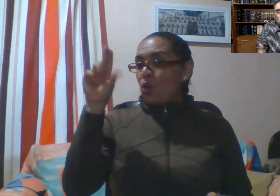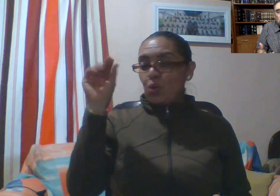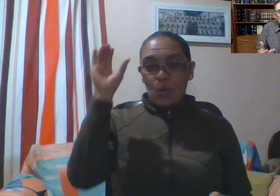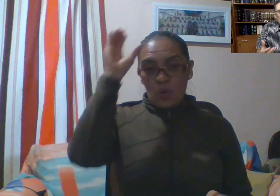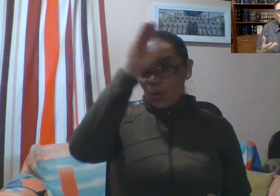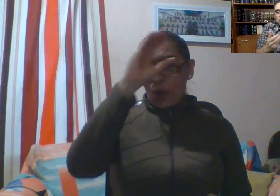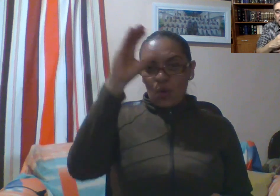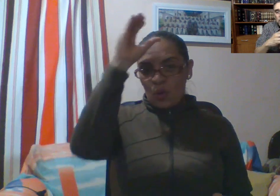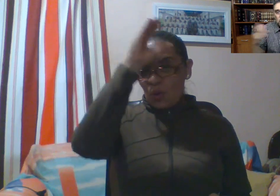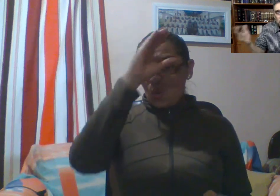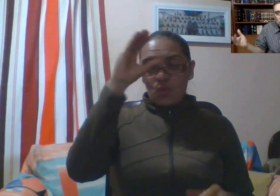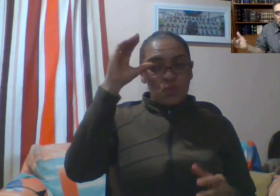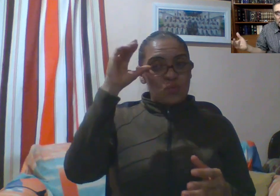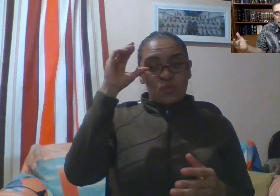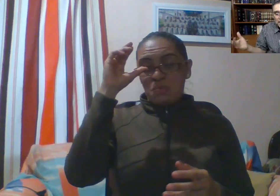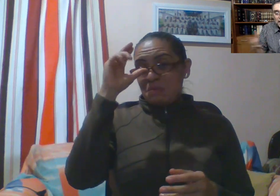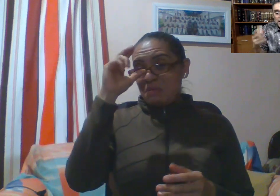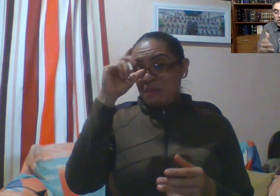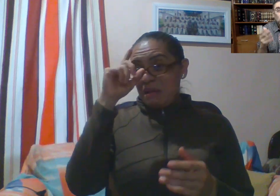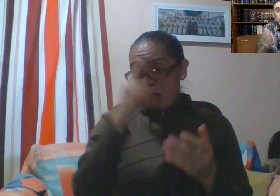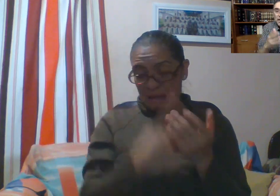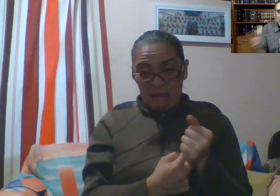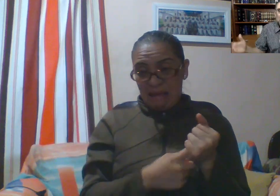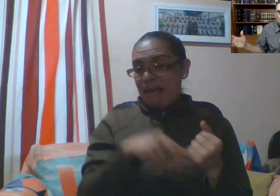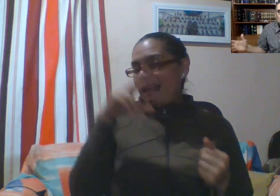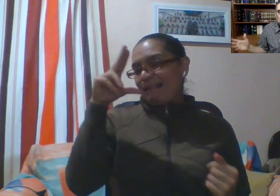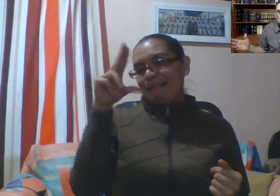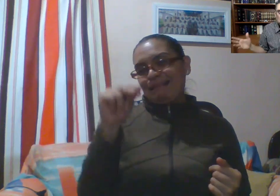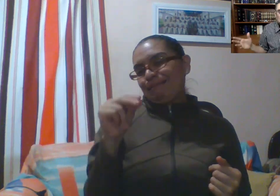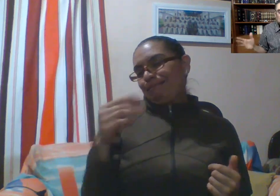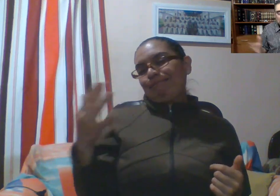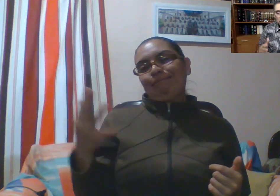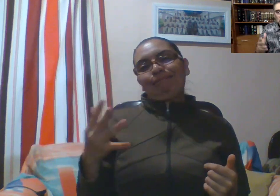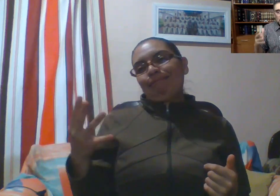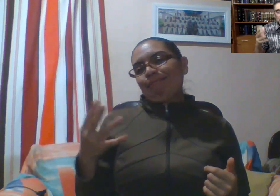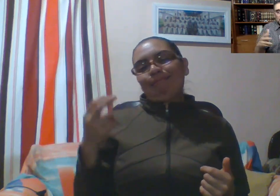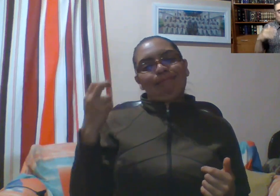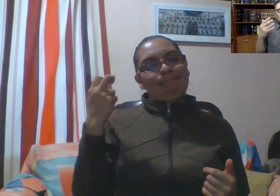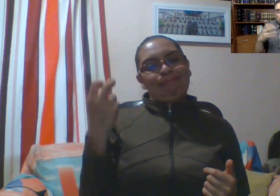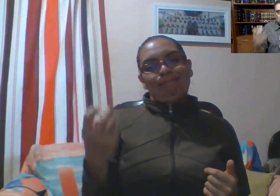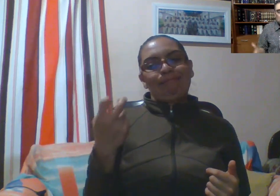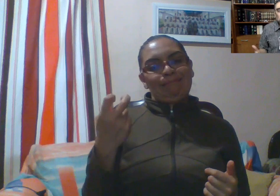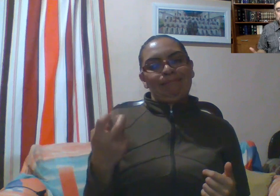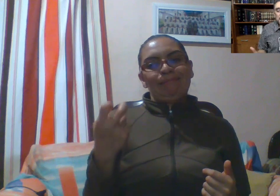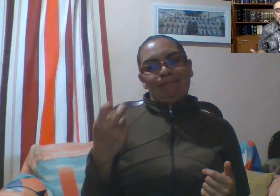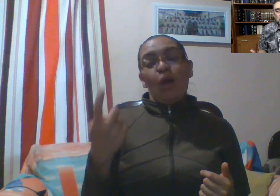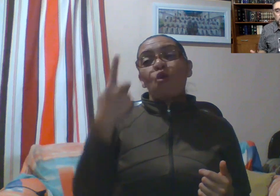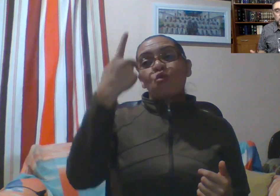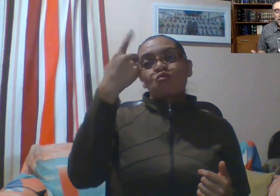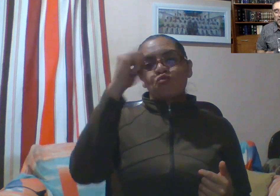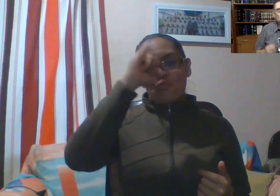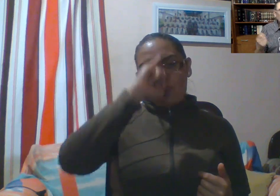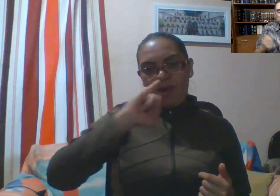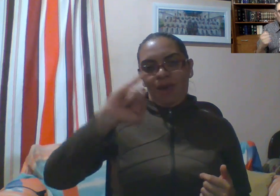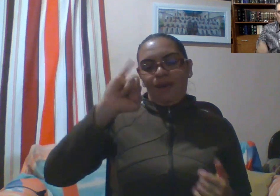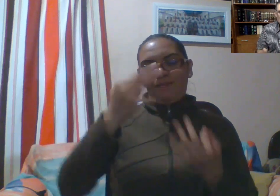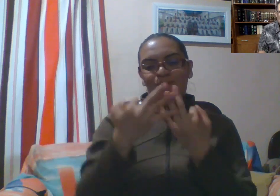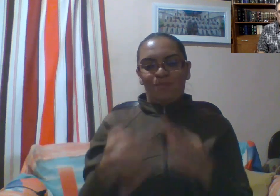a contracultura. Es decir, eso no se hacía. El hecho de que un rabino platicara con un publicano, eso no se hacía.